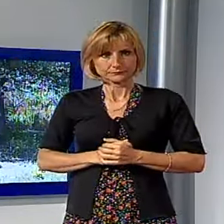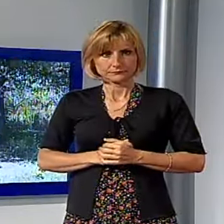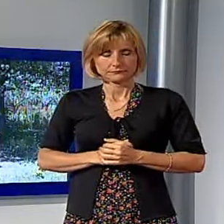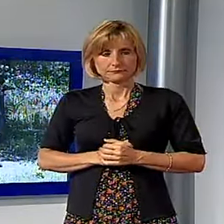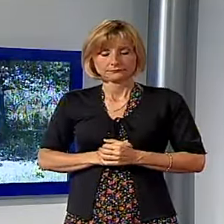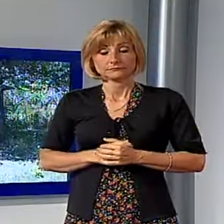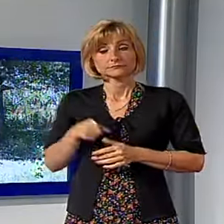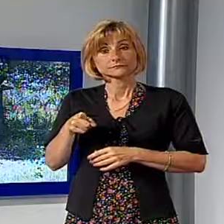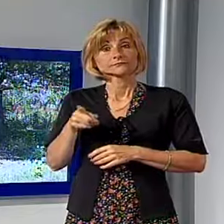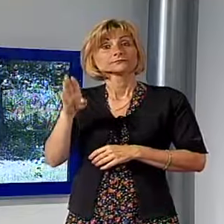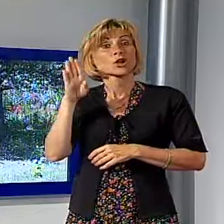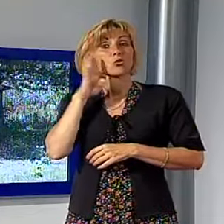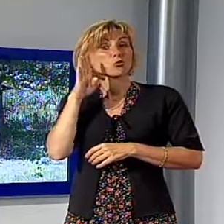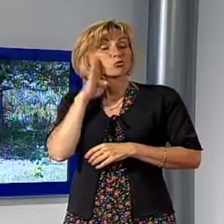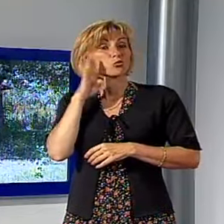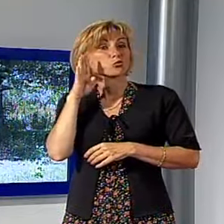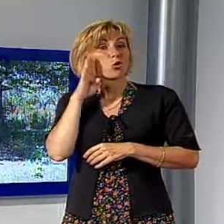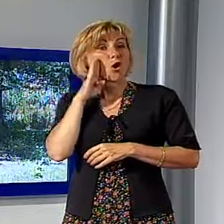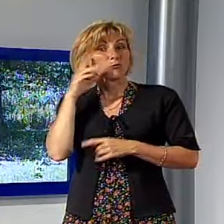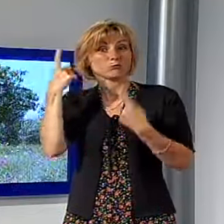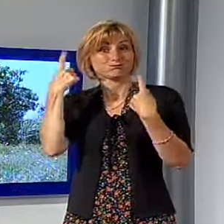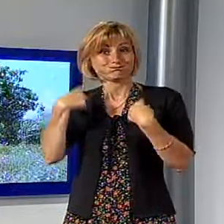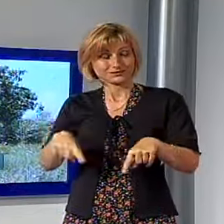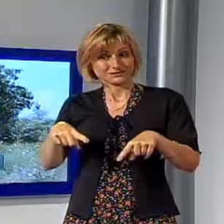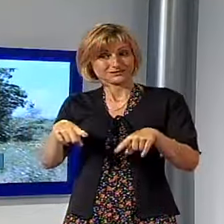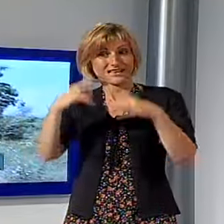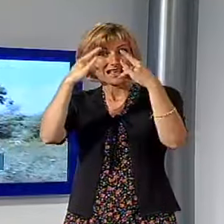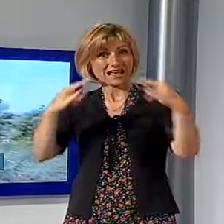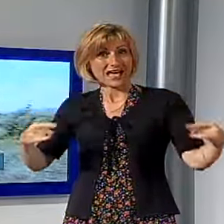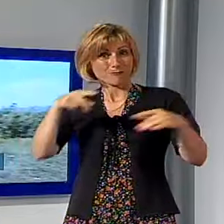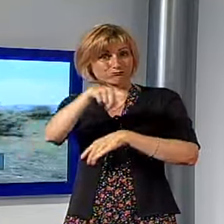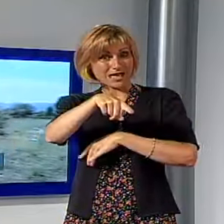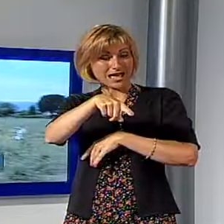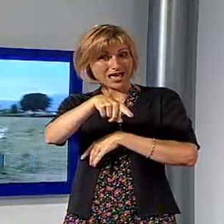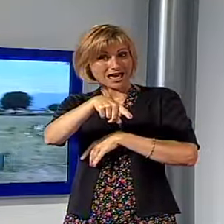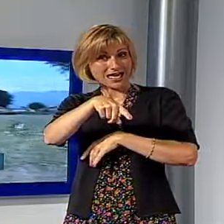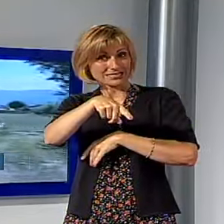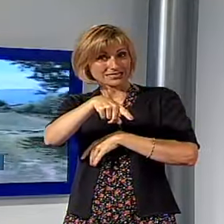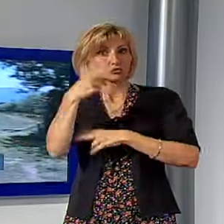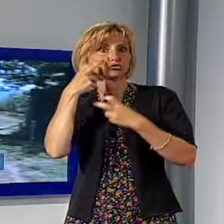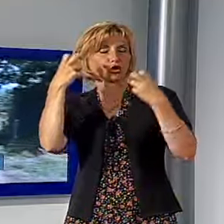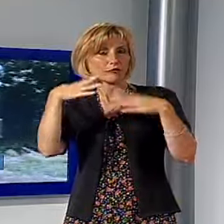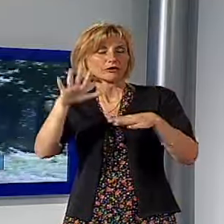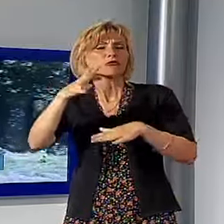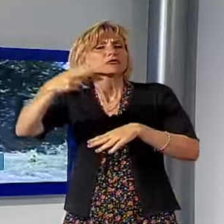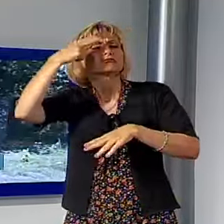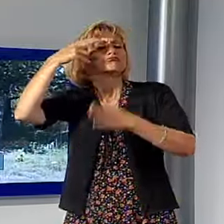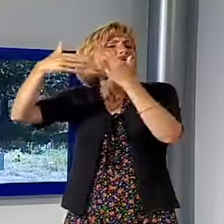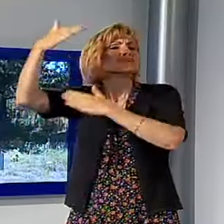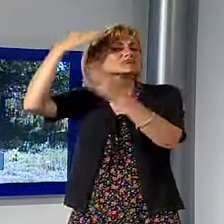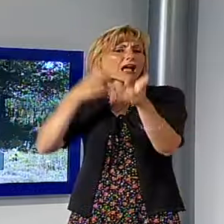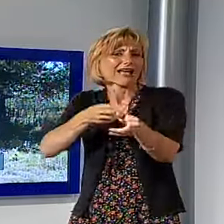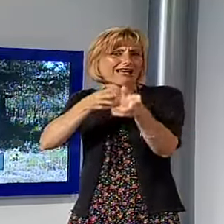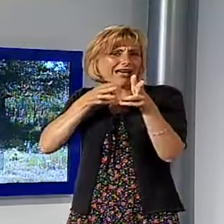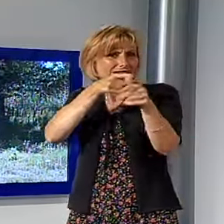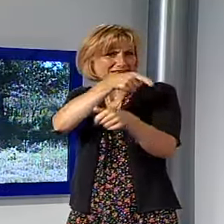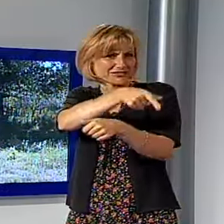È stato ritrovato qui, vicino ad una capanna che forse gli ricordava quando andava a caccia prima di un incidente che adesso gli impedisce